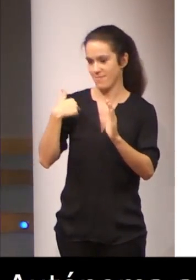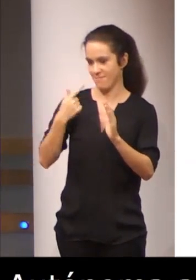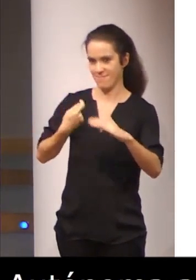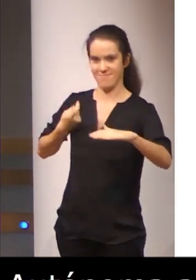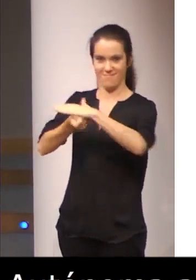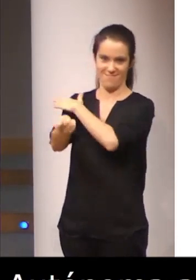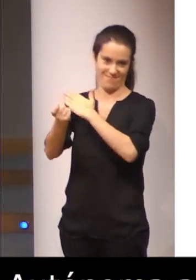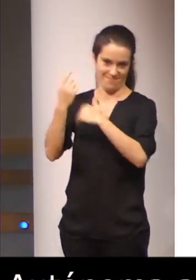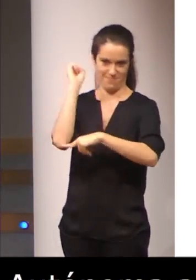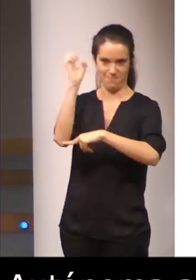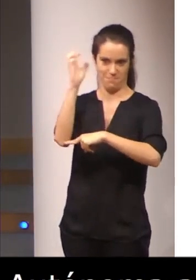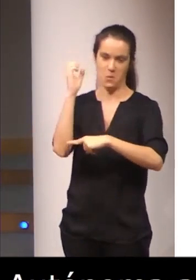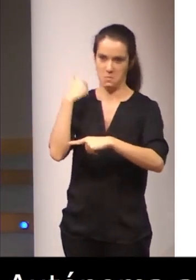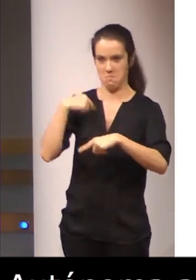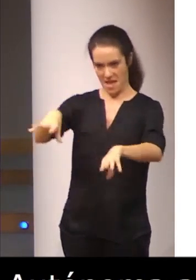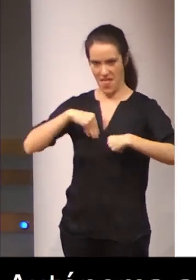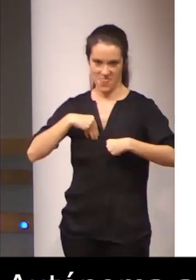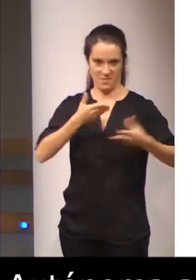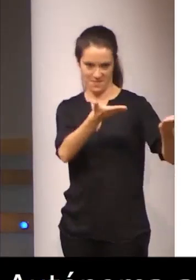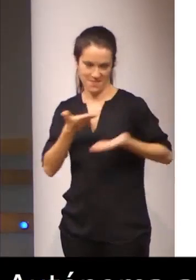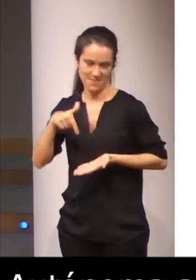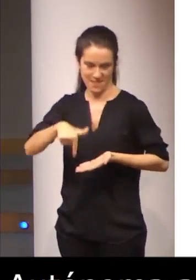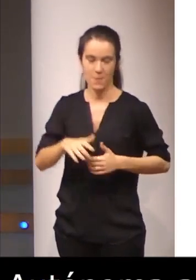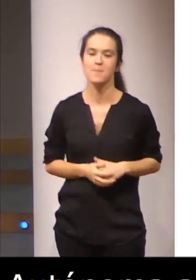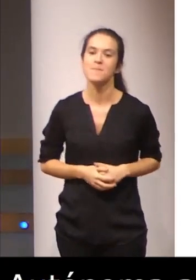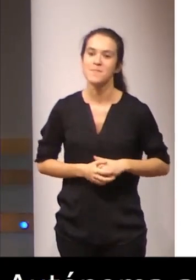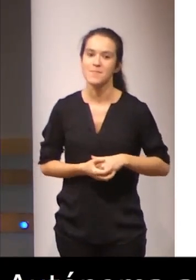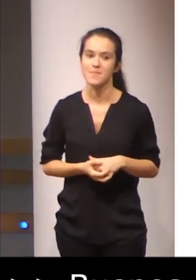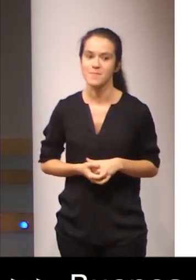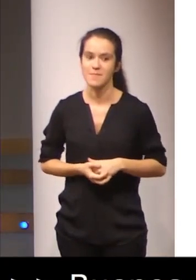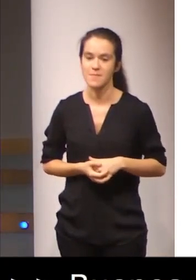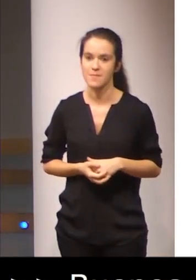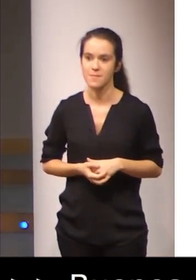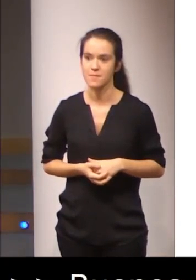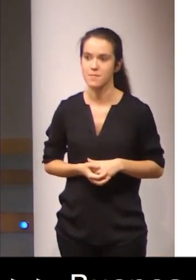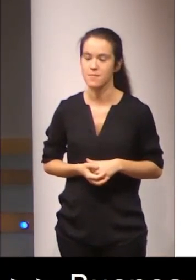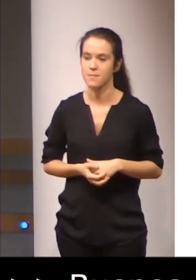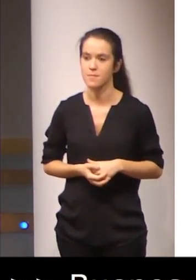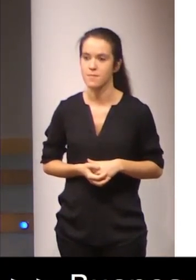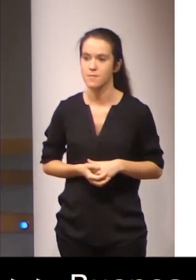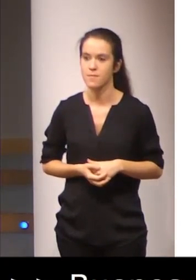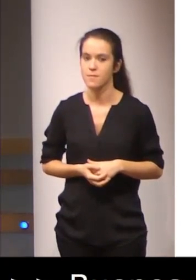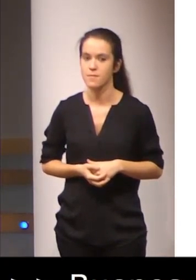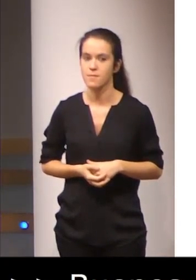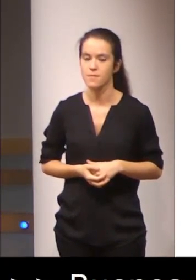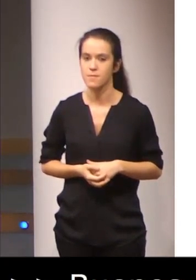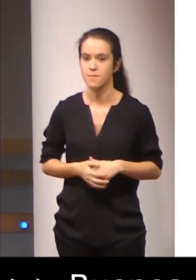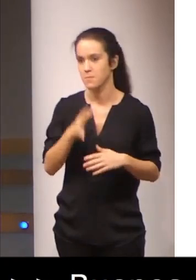propuesta. Y brevemente vamos a ir poniendo la